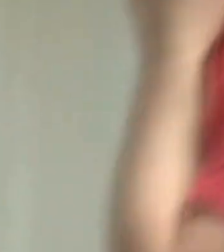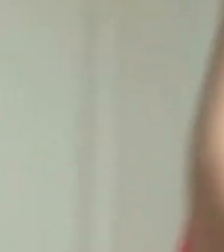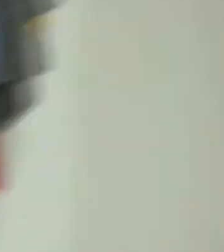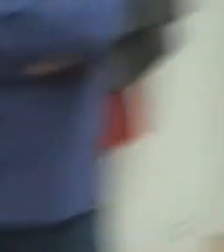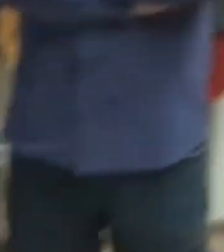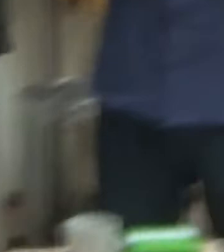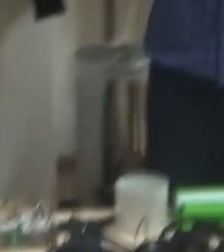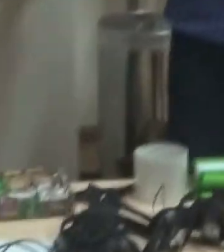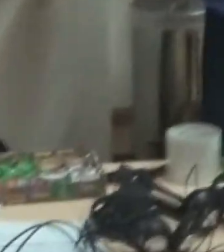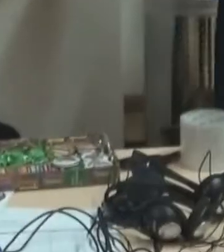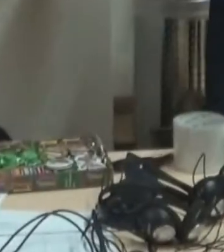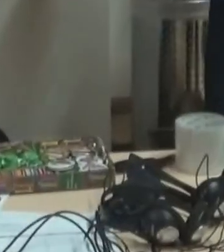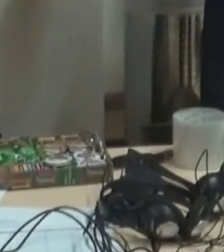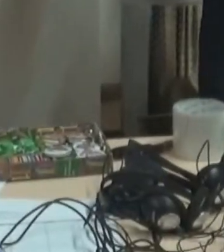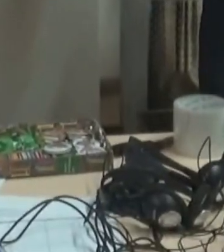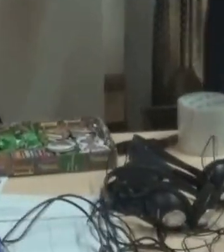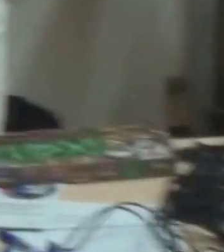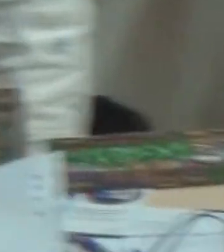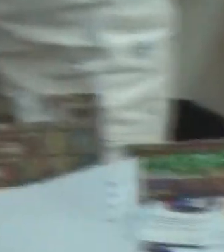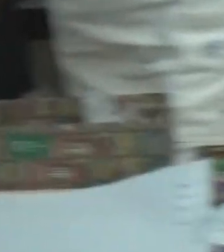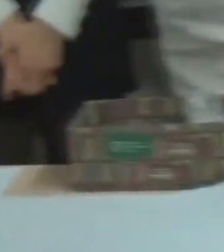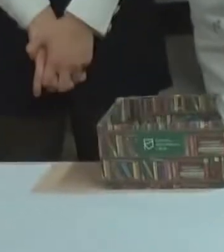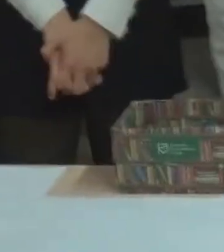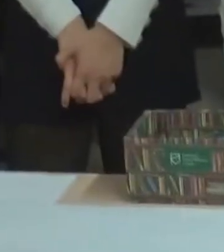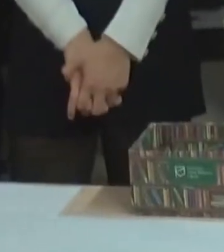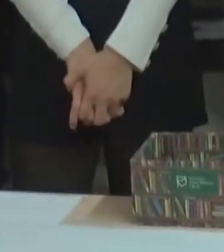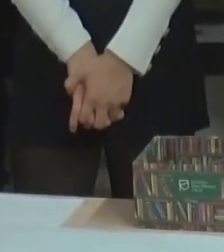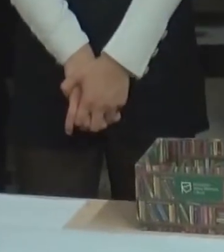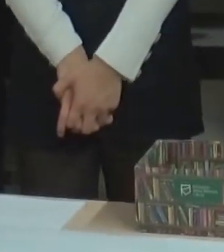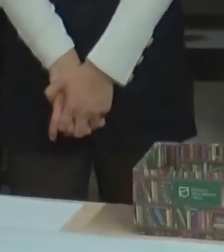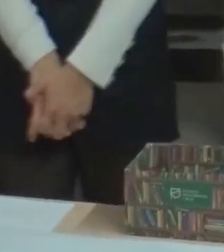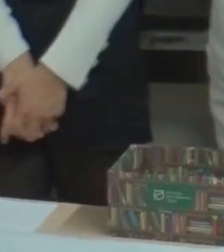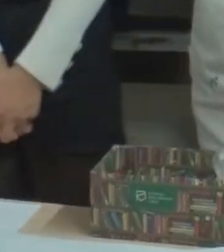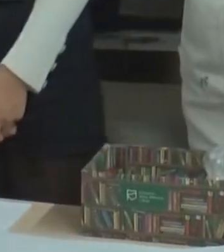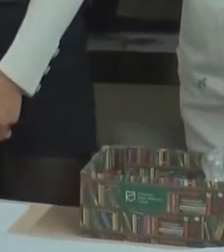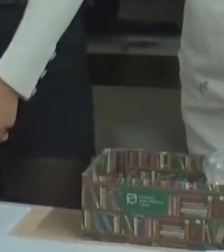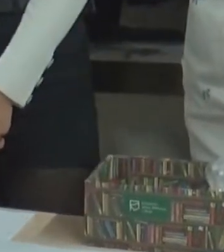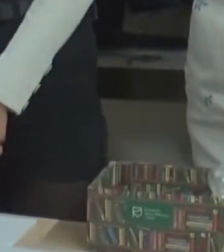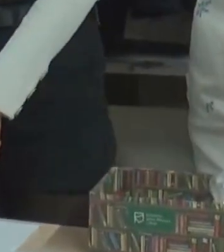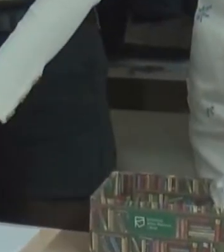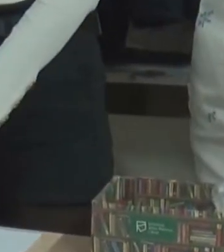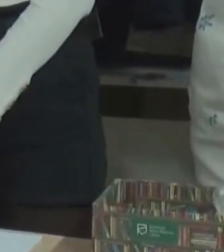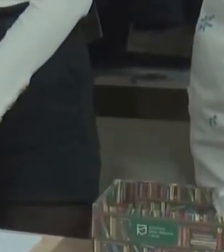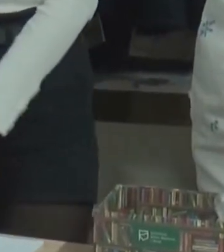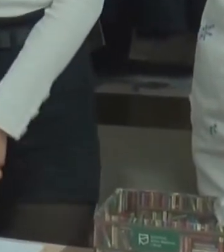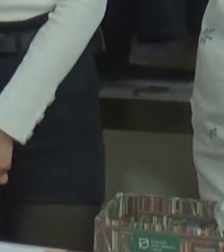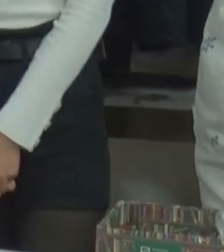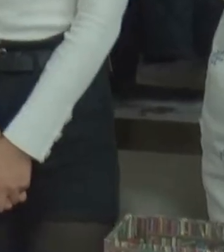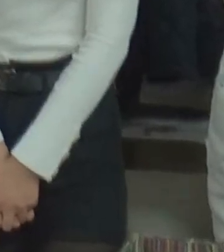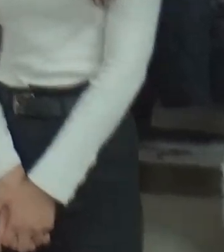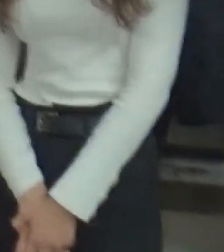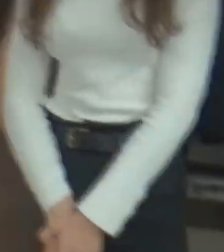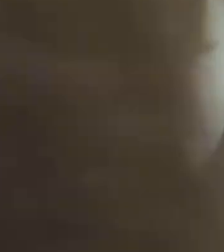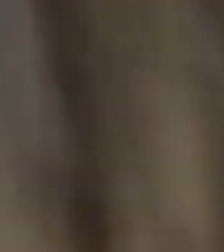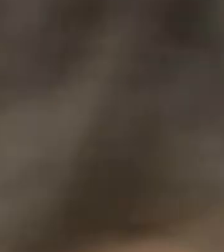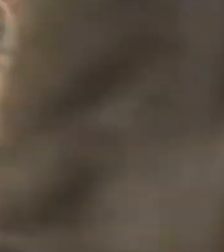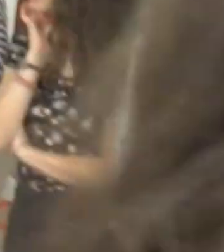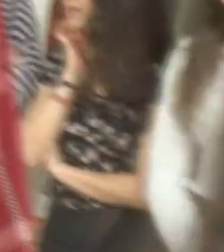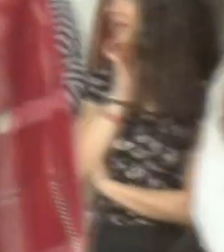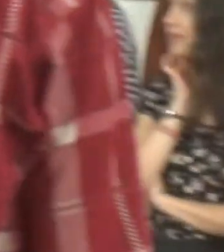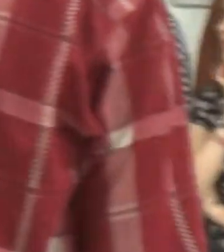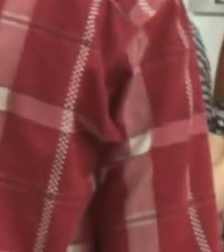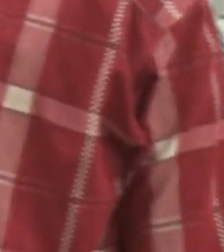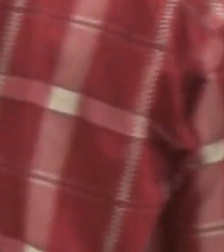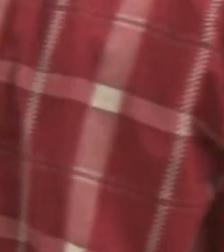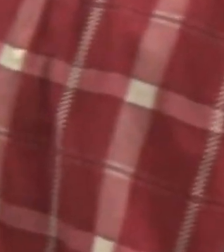Bariéry, co se týče komunikace? Kvěli jsou bariéry? U tenhležnosti můžeme vás napředneško něco další. Můžeme